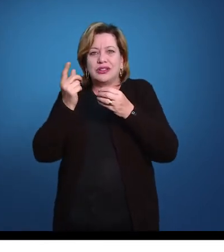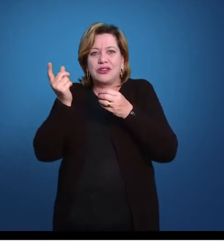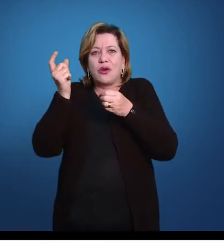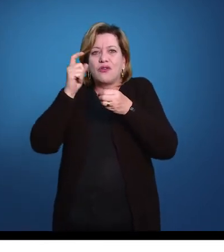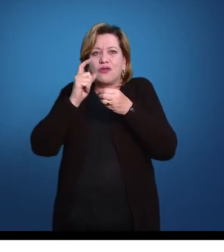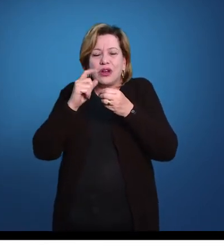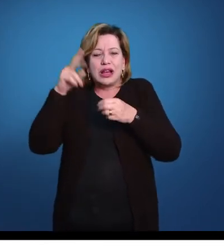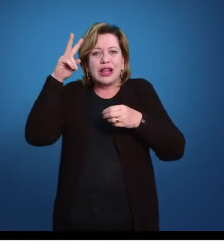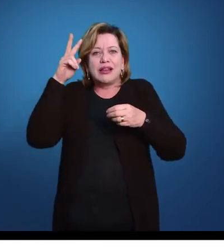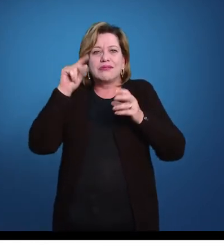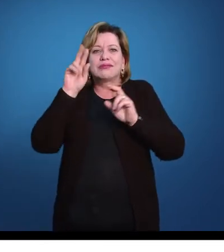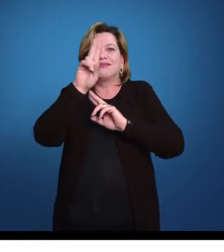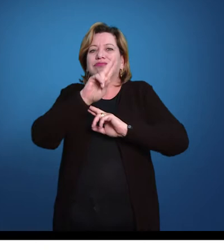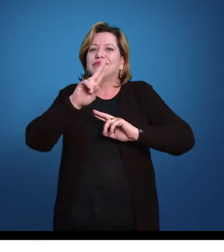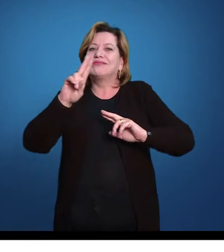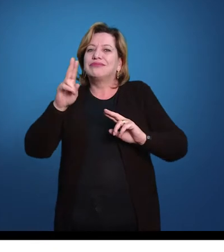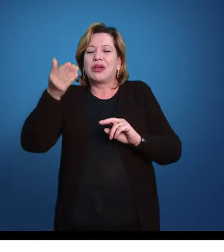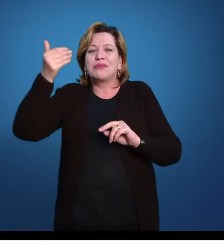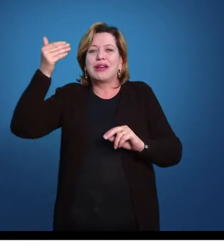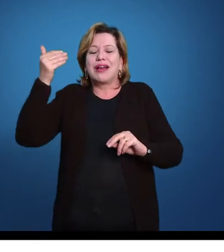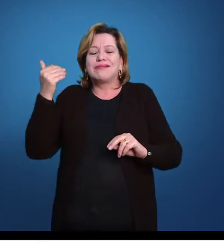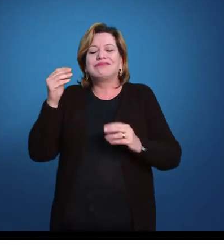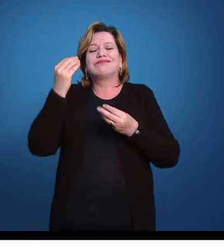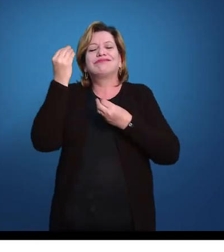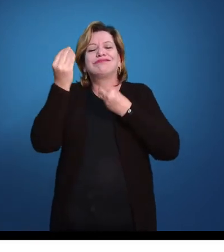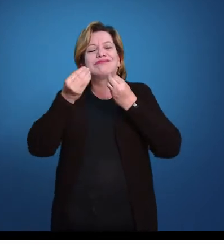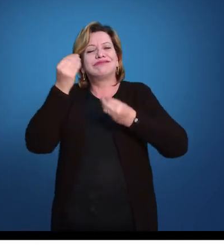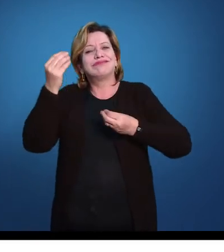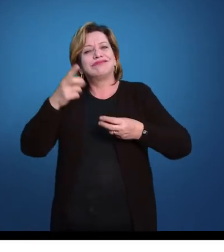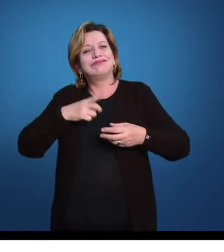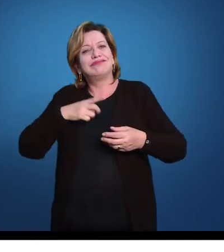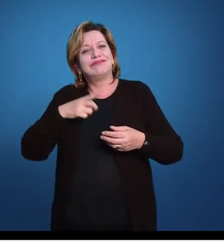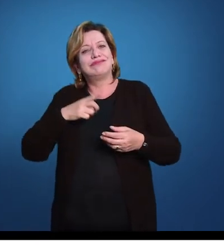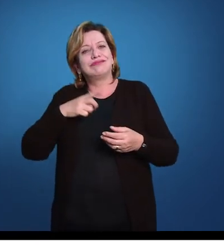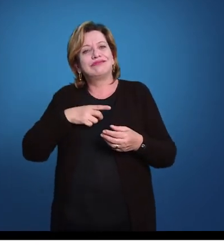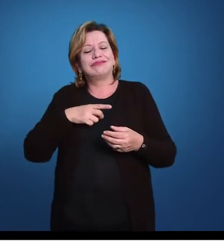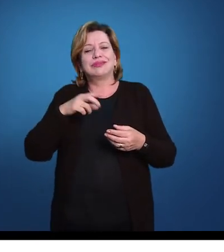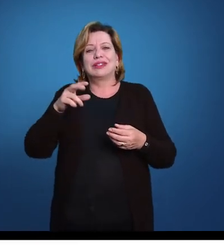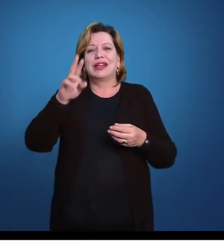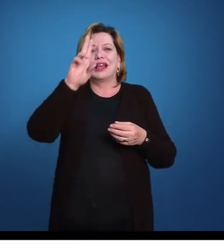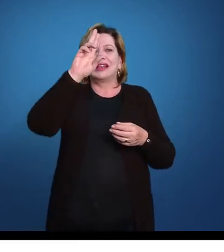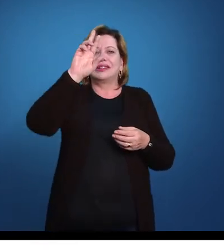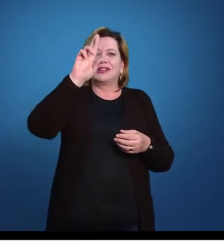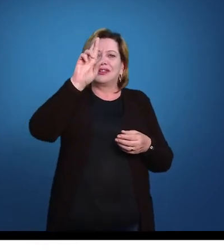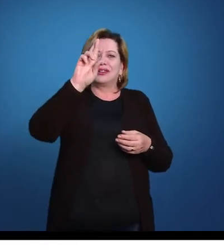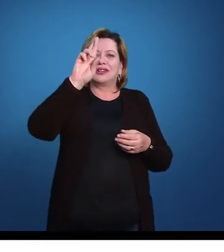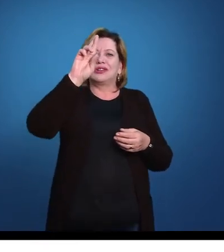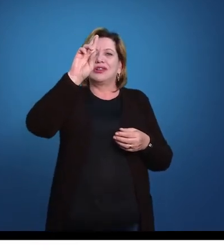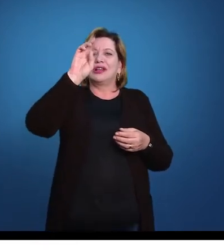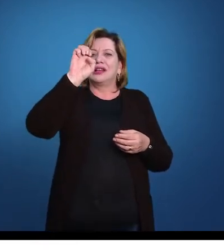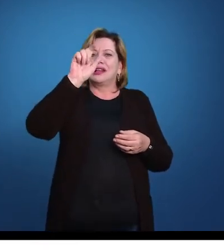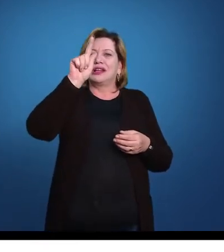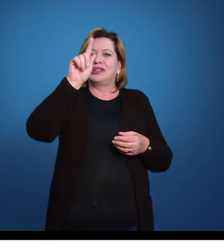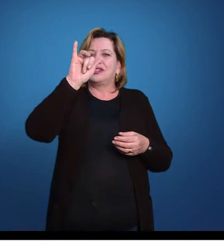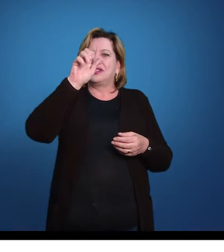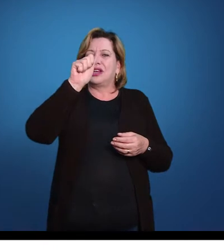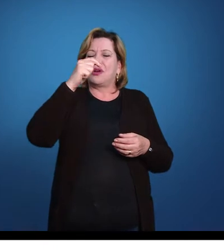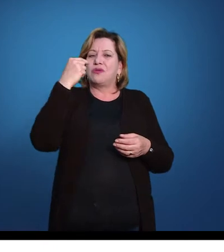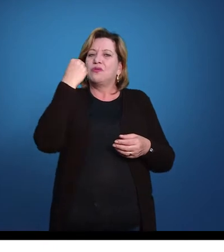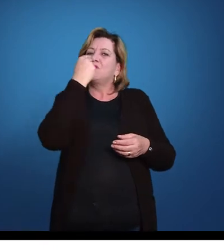denominação que a gente usava para animais radiais, então de região oral para o lado da boca e a